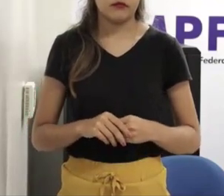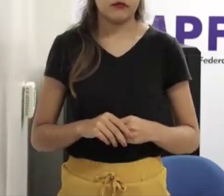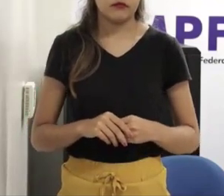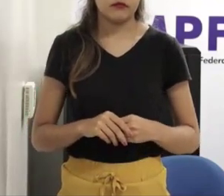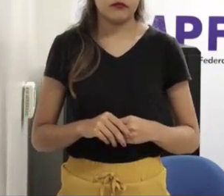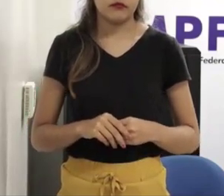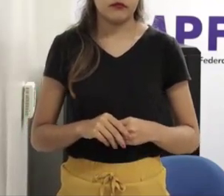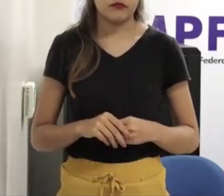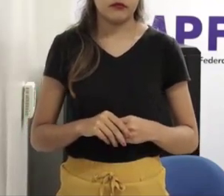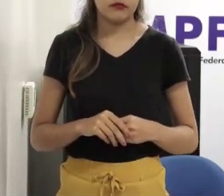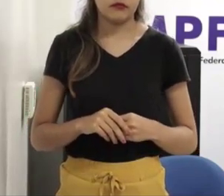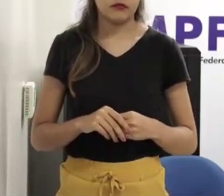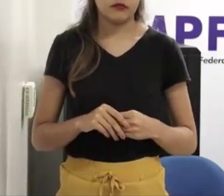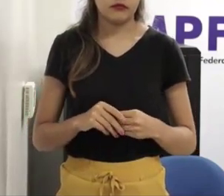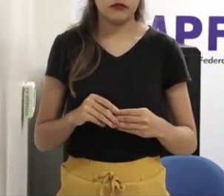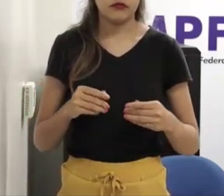preventivo